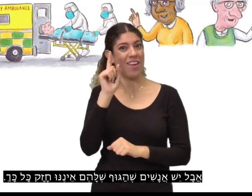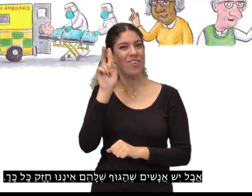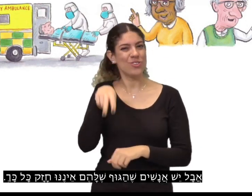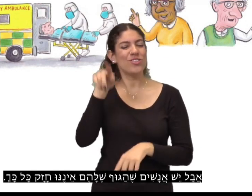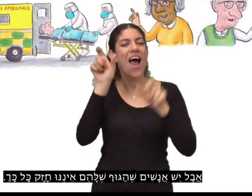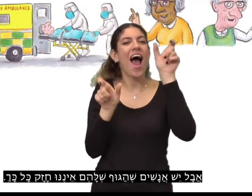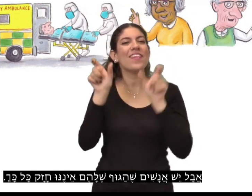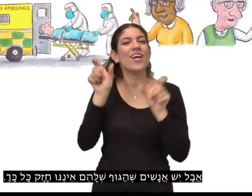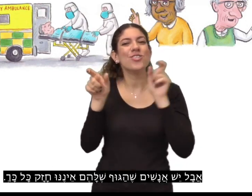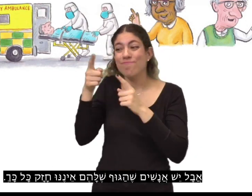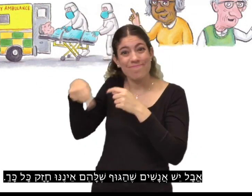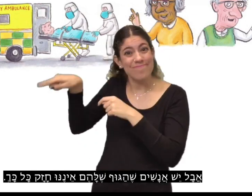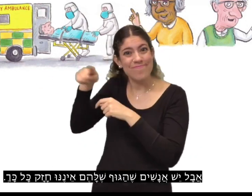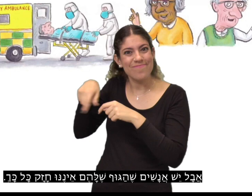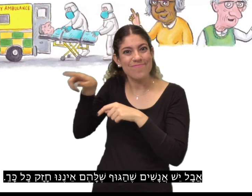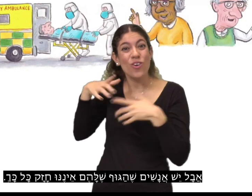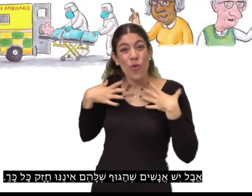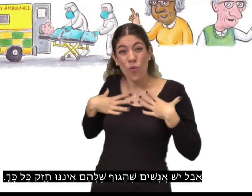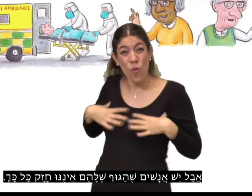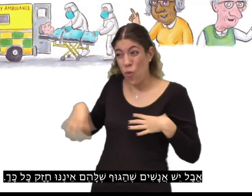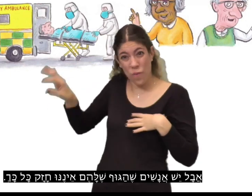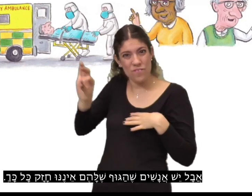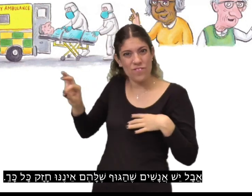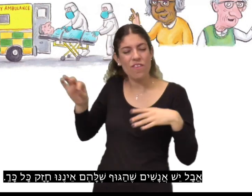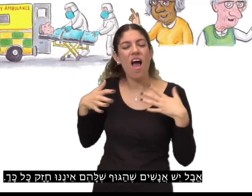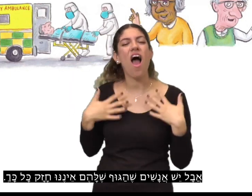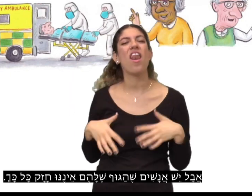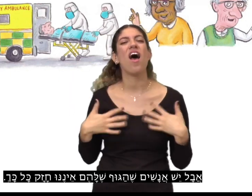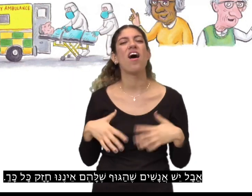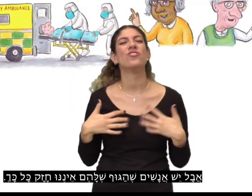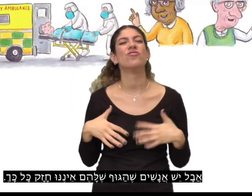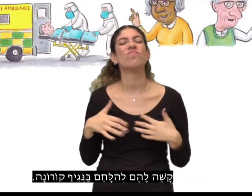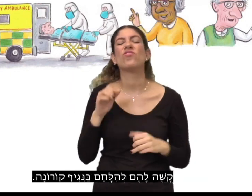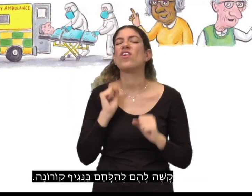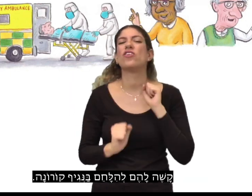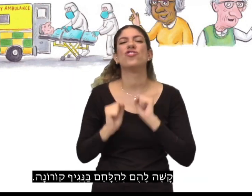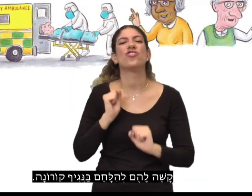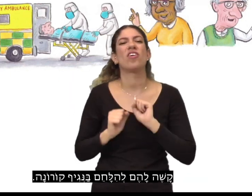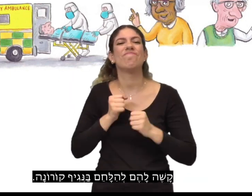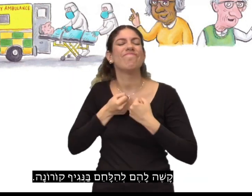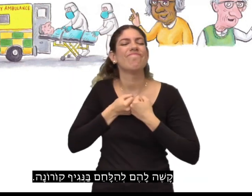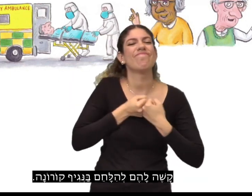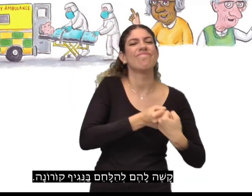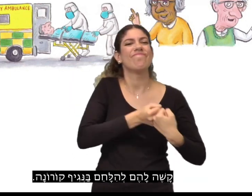יש אנשים שהגוף שלהם אינו חזק כל כך. קשה להם להילחם בנגיף קורונה.